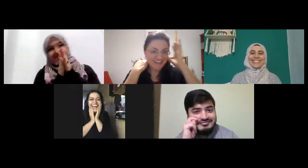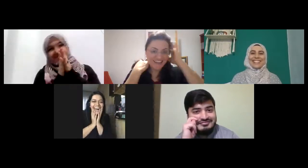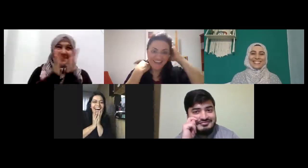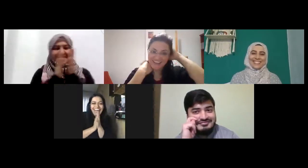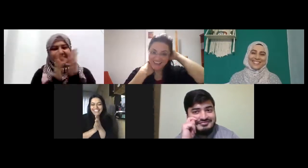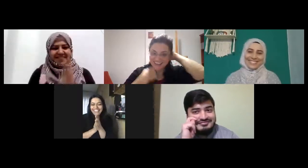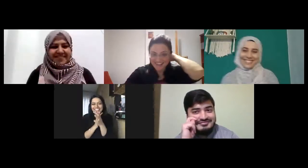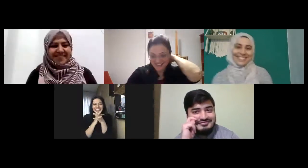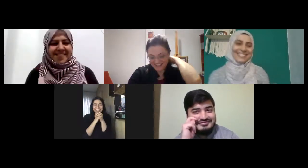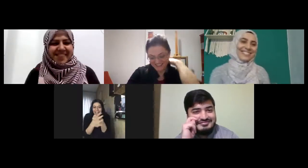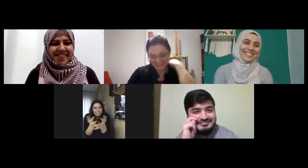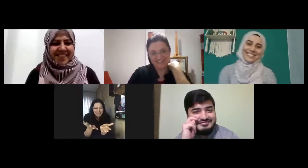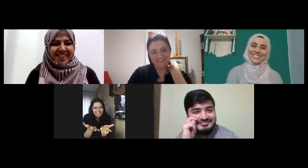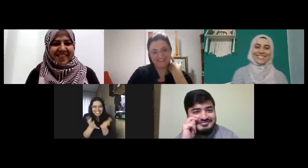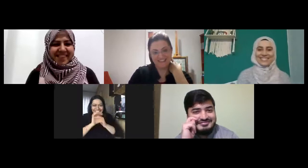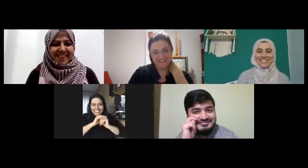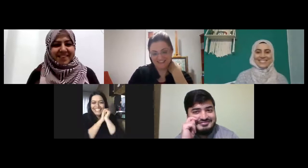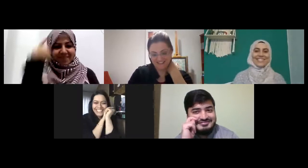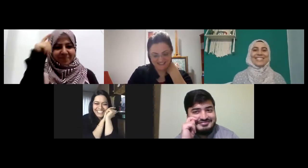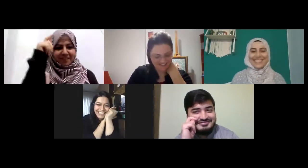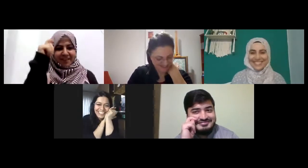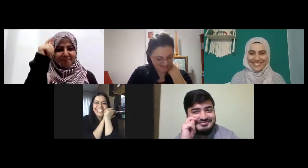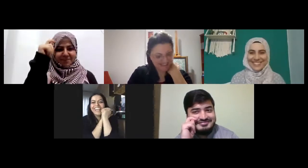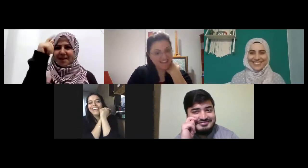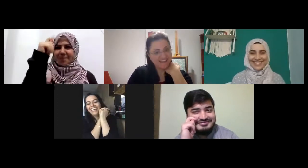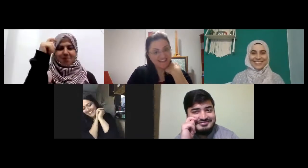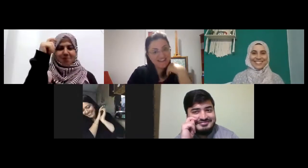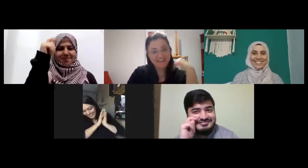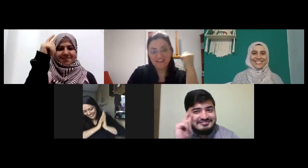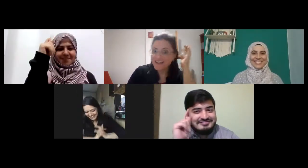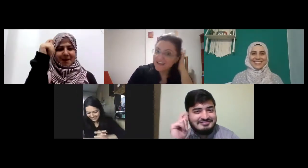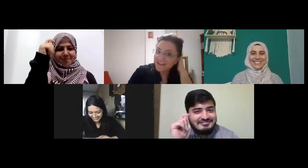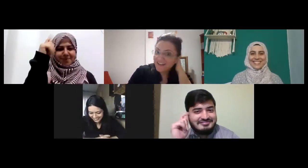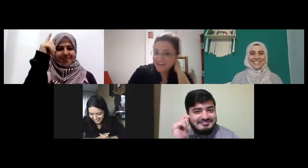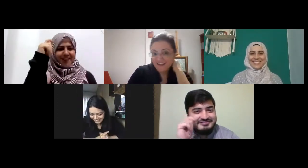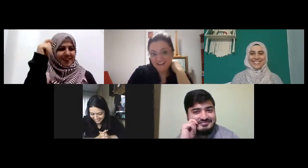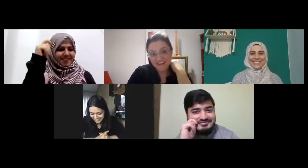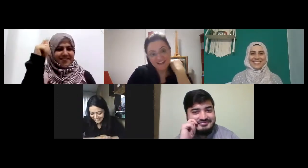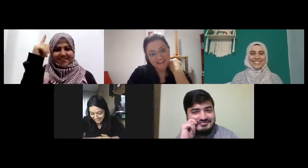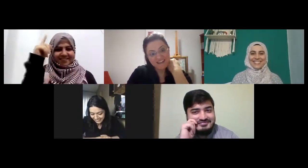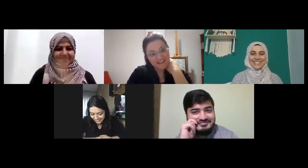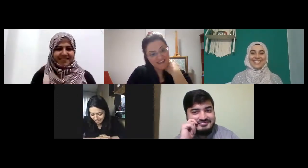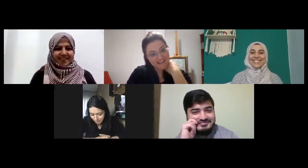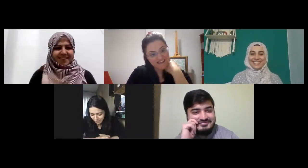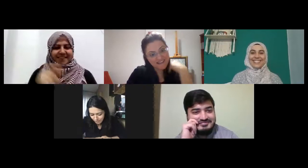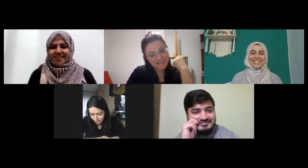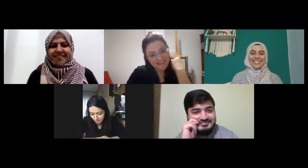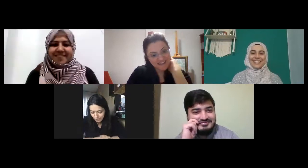harikasın nereden bildik kız hep t yapıyoruz temmuz taksi turuncunun